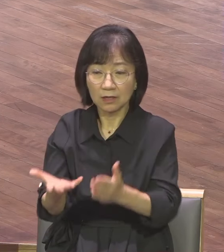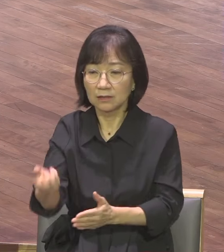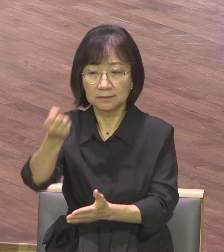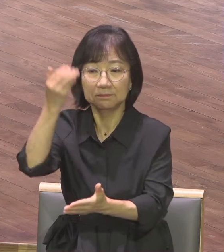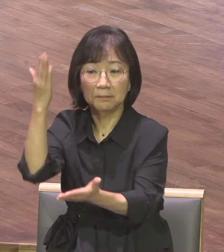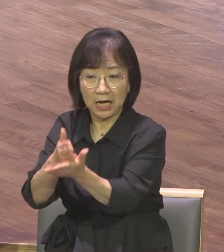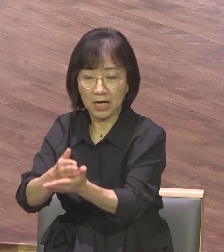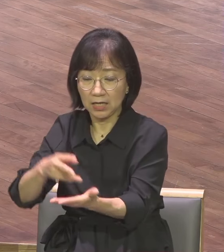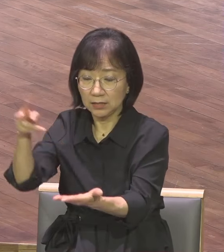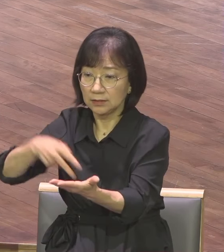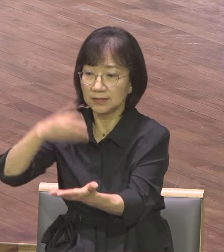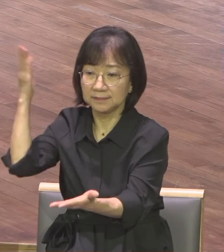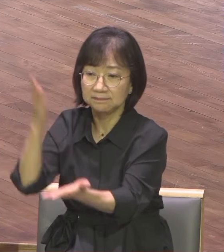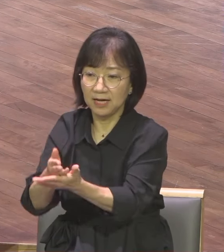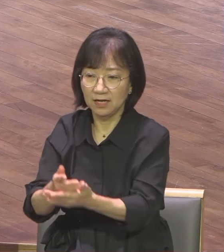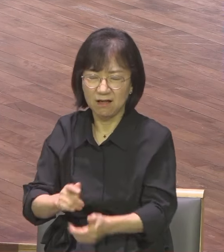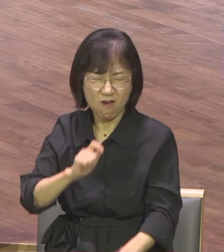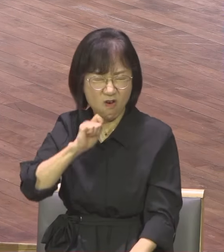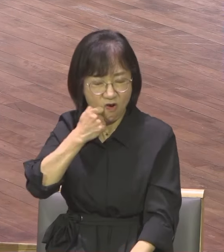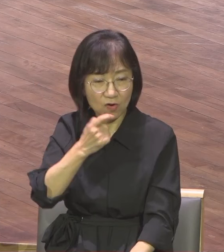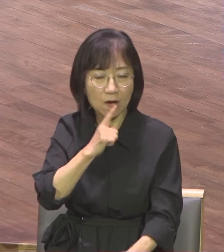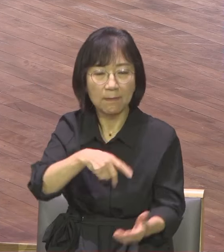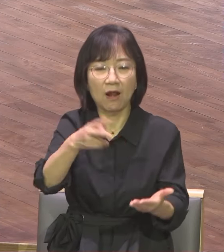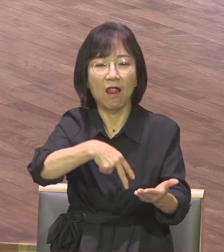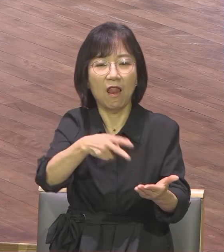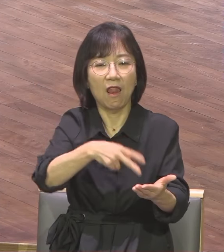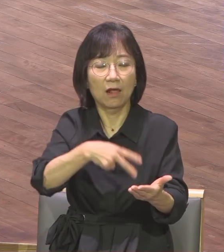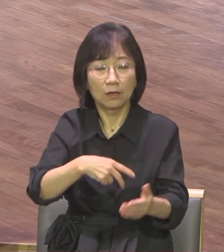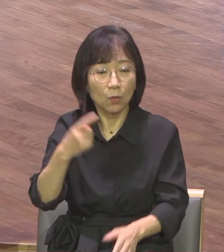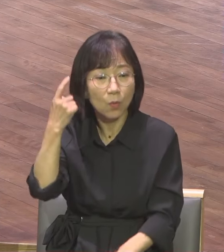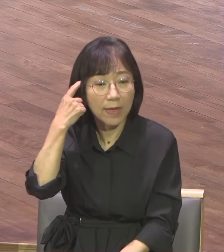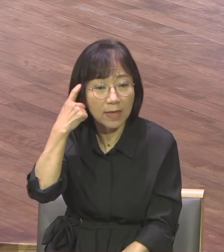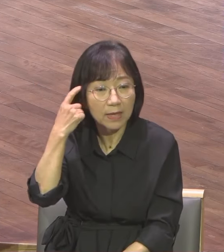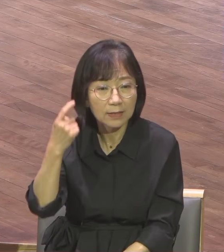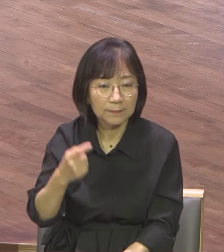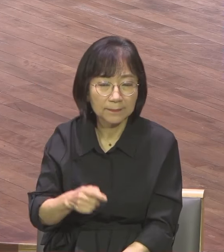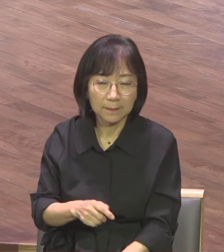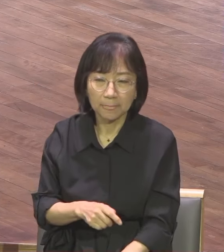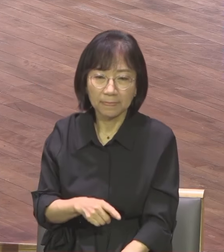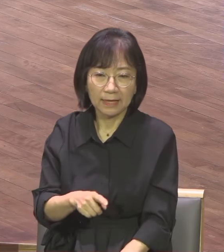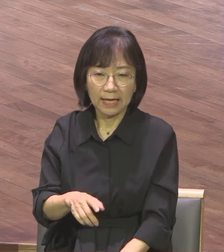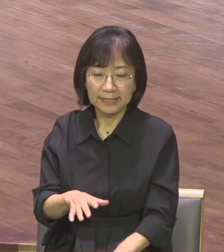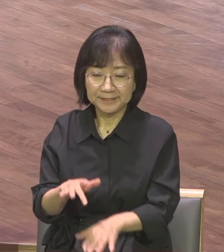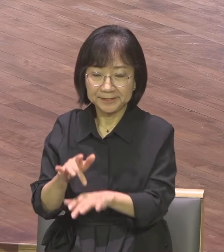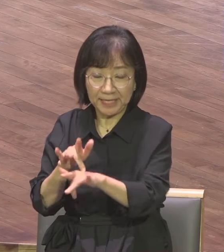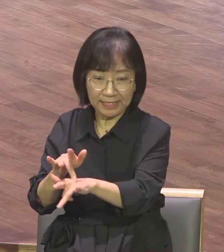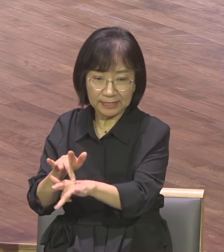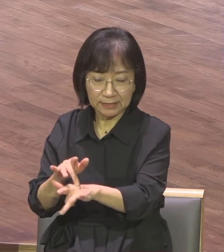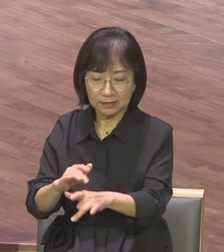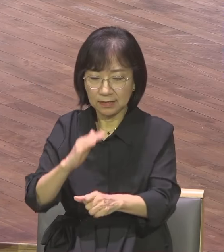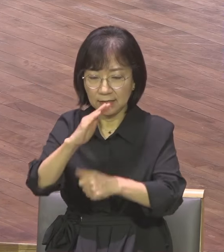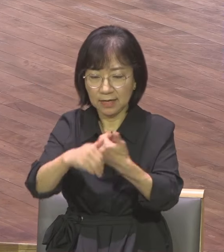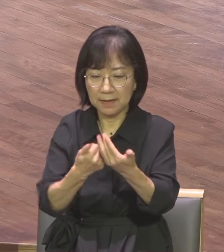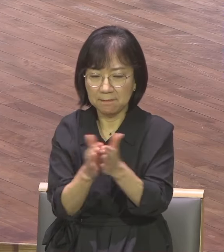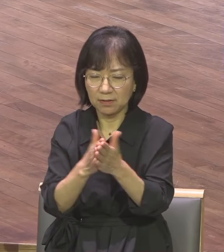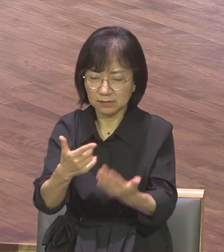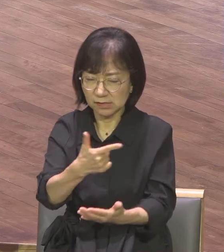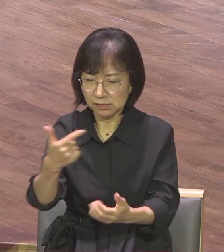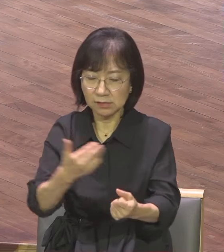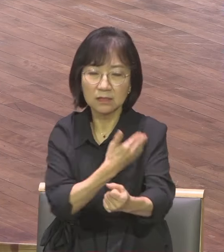못하겠습니까 사탄은 알고 있거든요 여기 어마어마한 능력이 있음을 이 말씀을 읽고